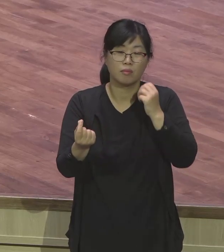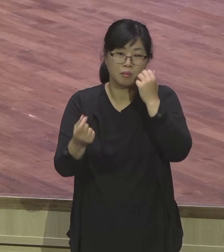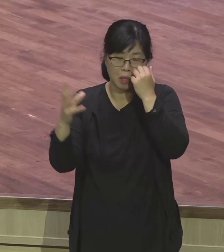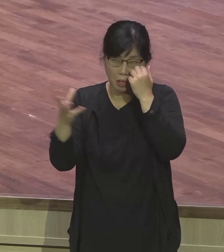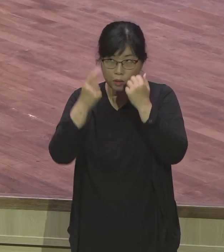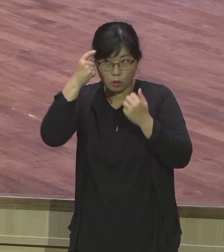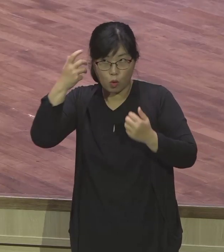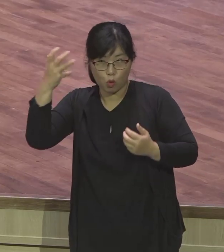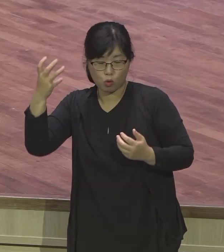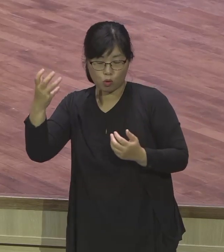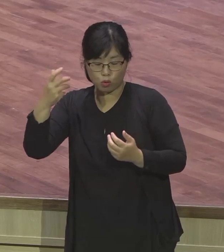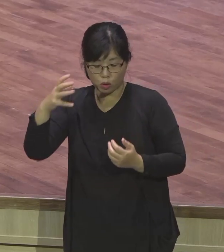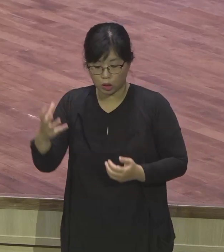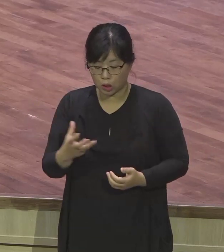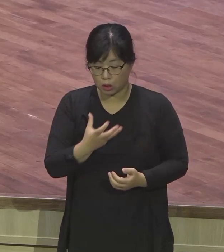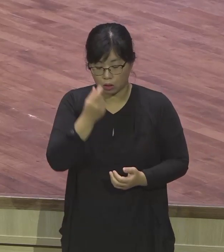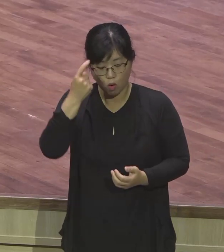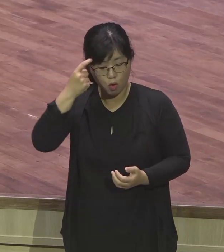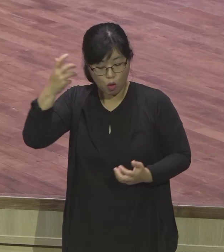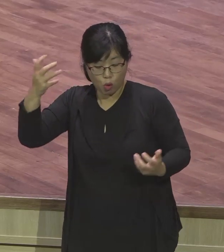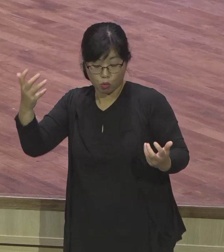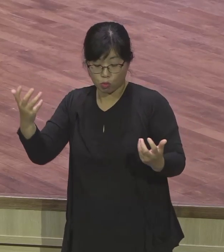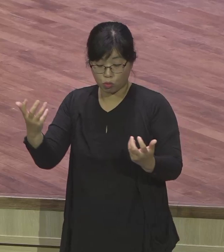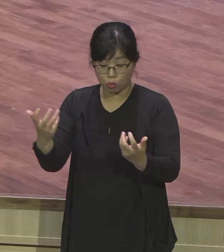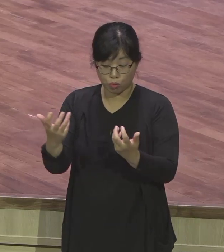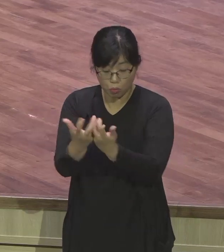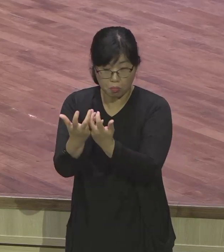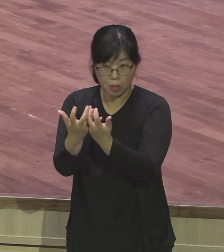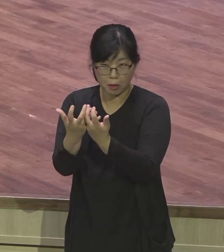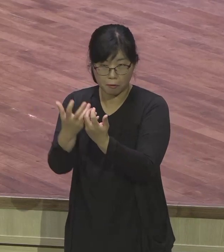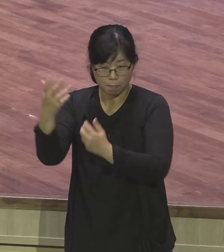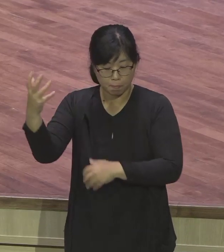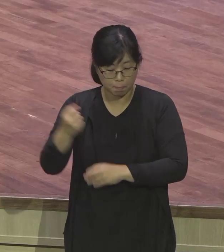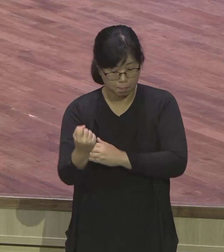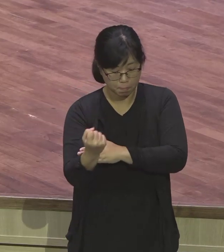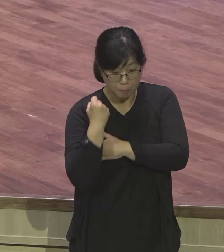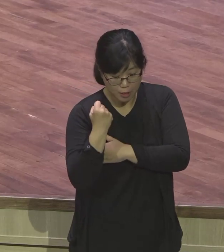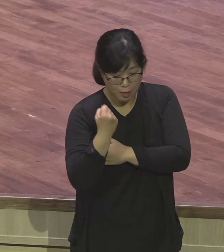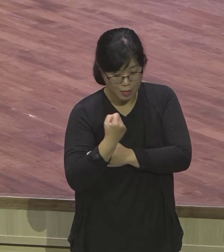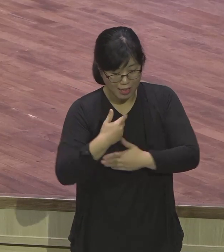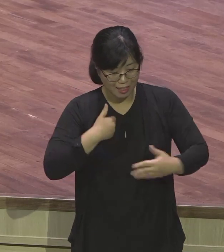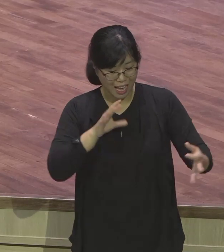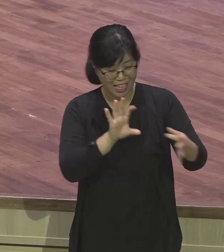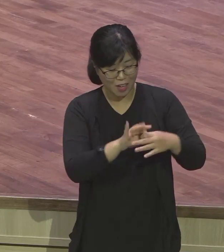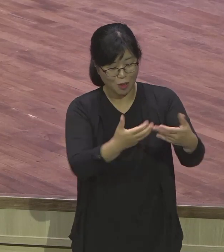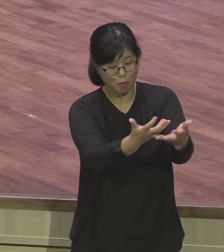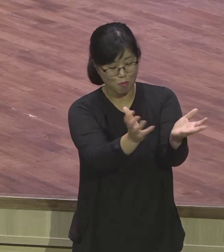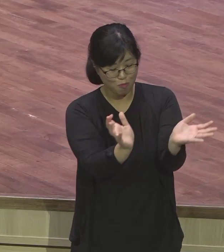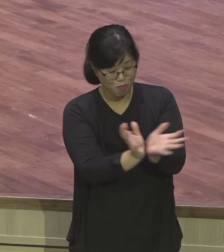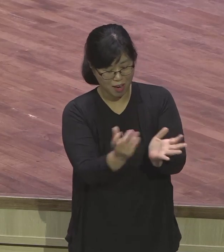사람이 기관이 확 힘을 얻고 모두 다 힘을 얻고 부서가 막 살아나고